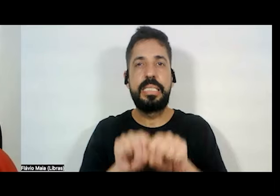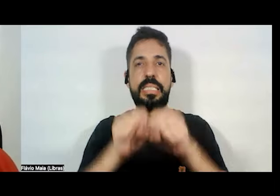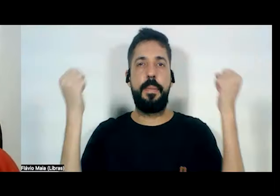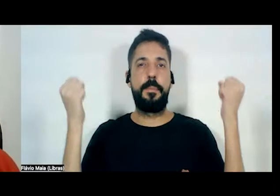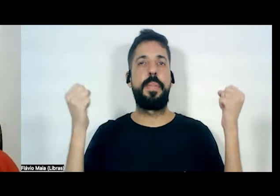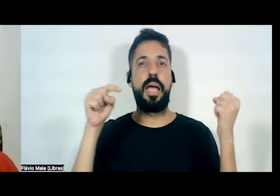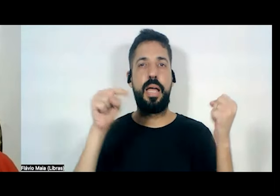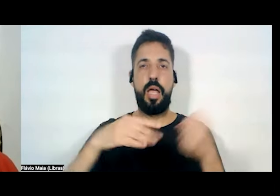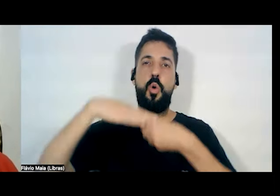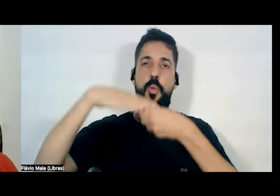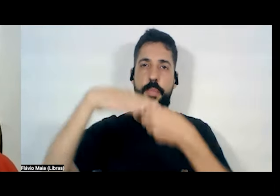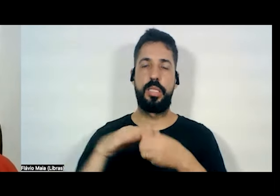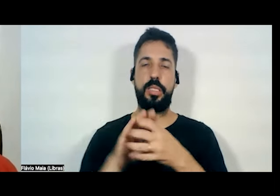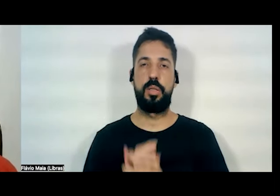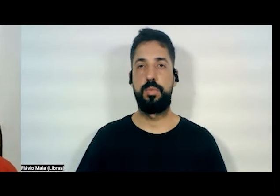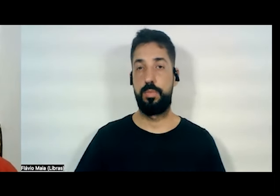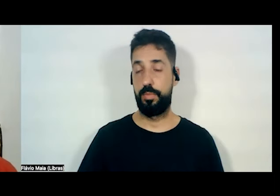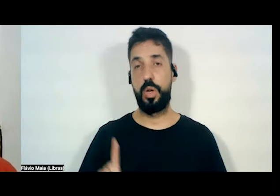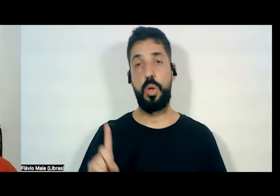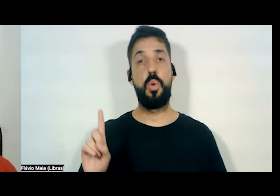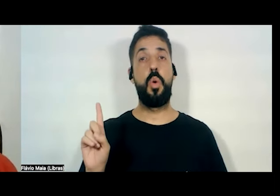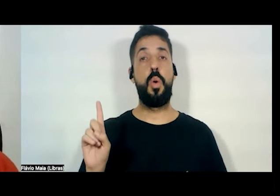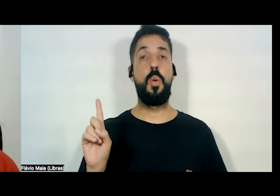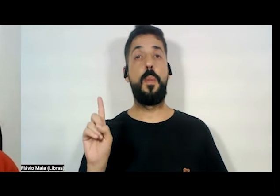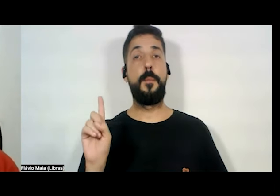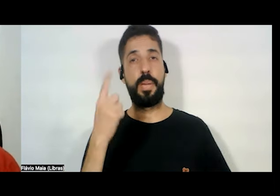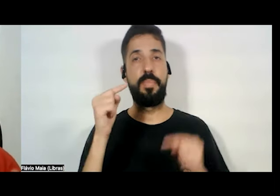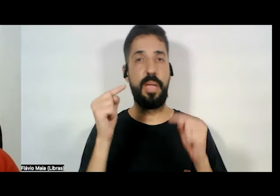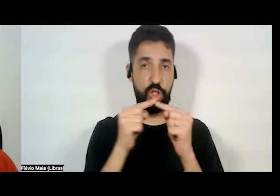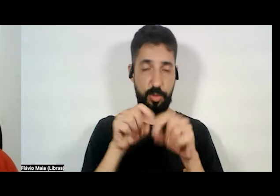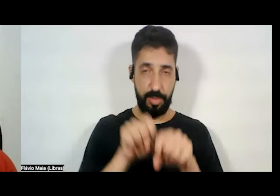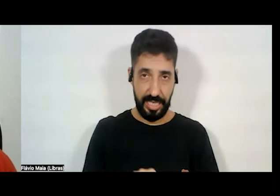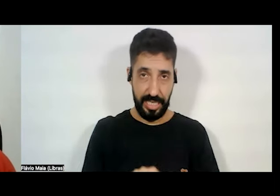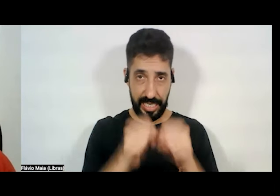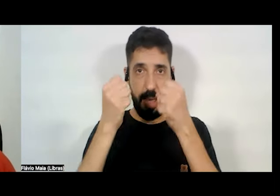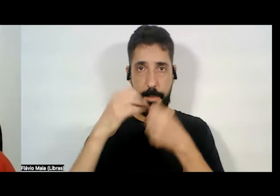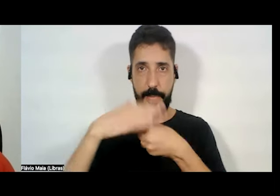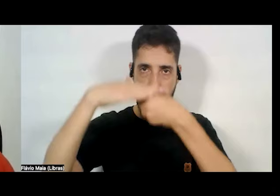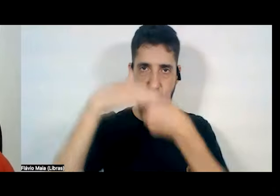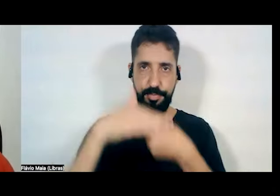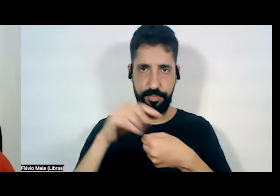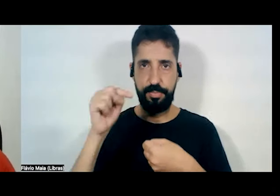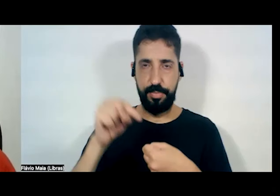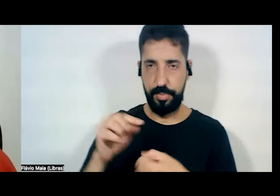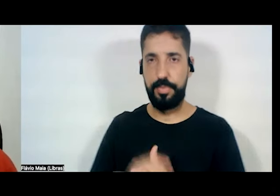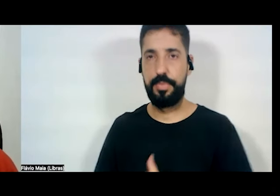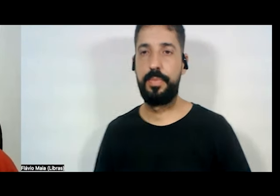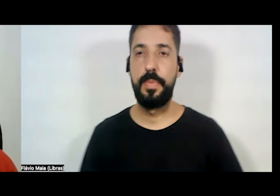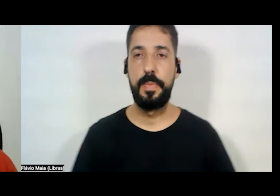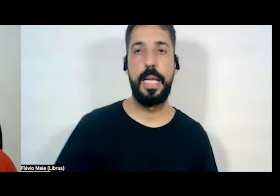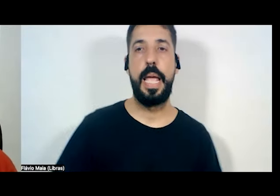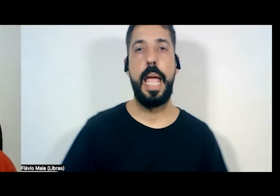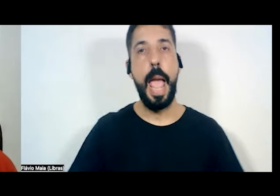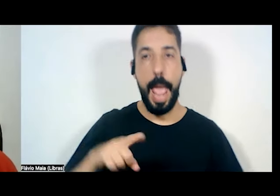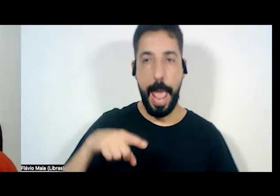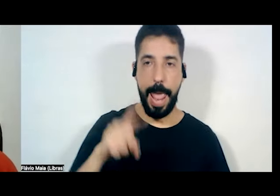E a primeira forma de romper as opressões, meu querido Robson Luiz, de Capão da Canoa, é